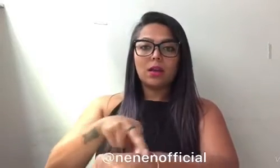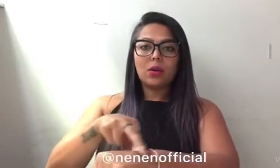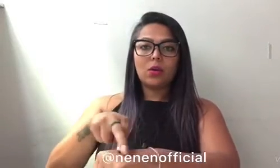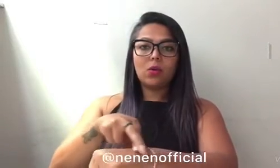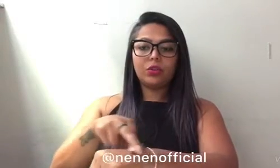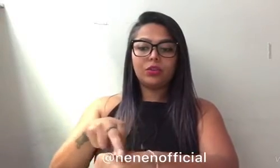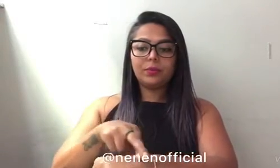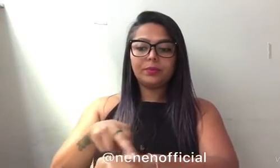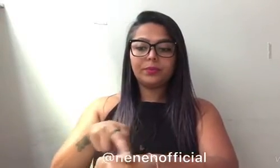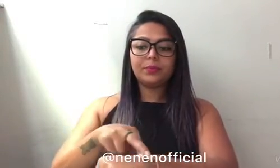Roxo.